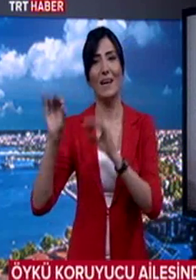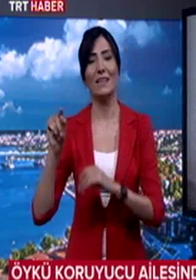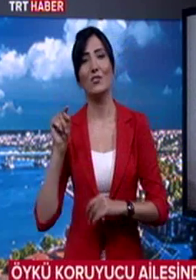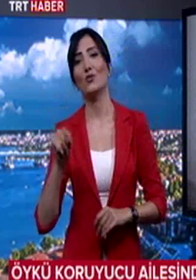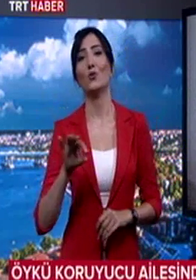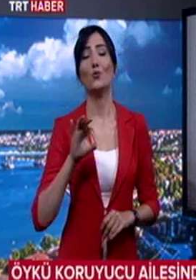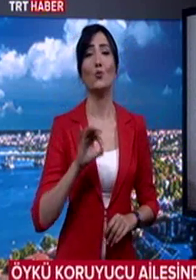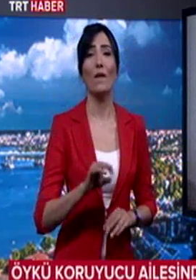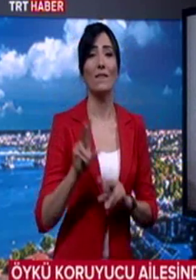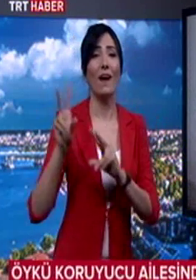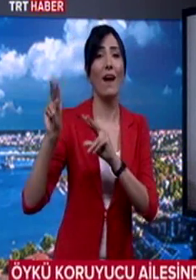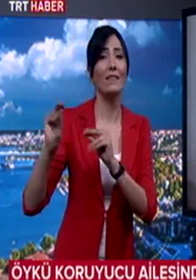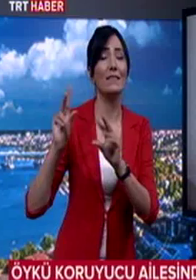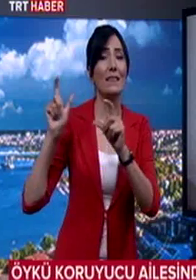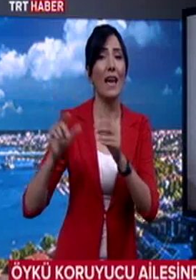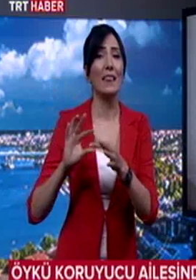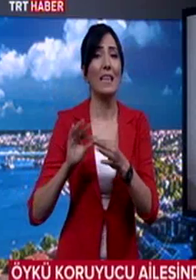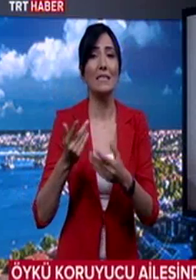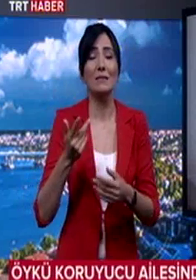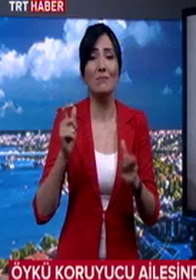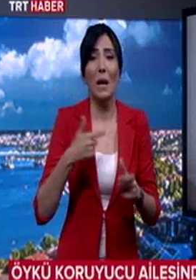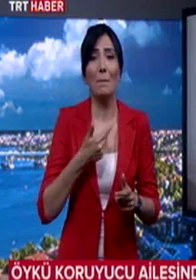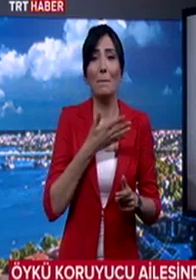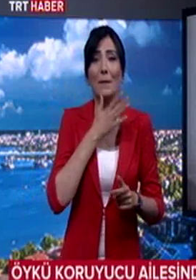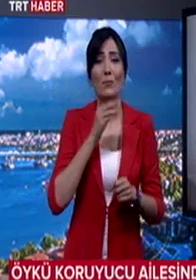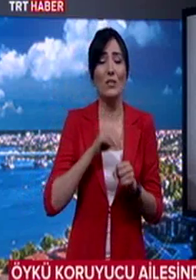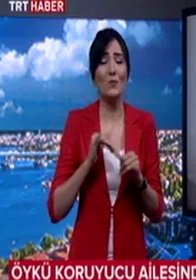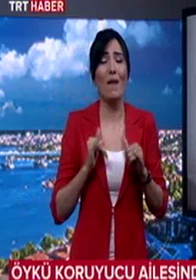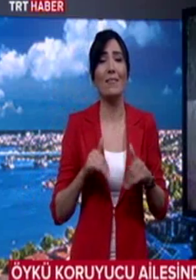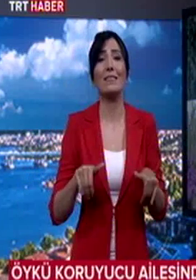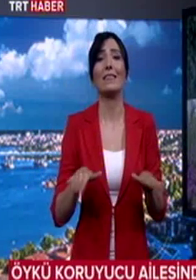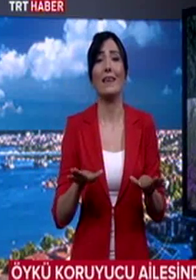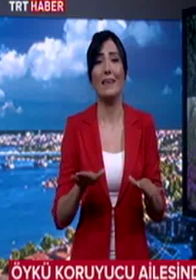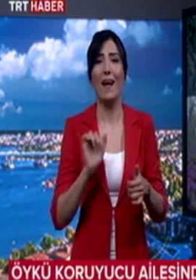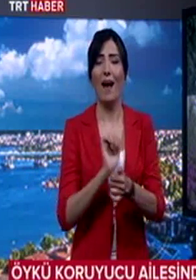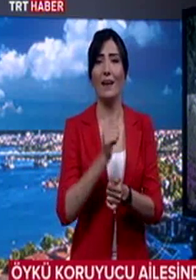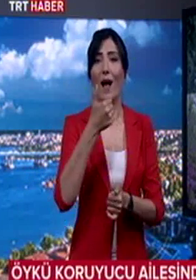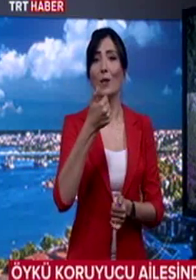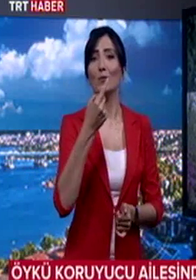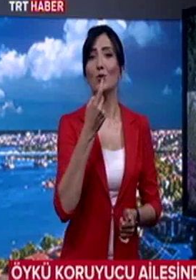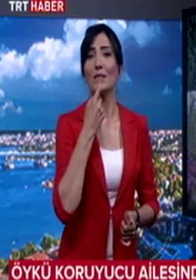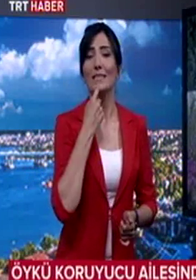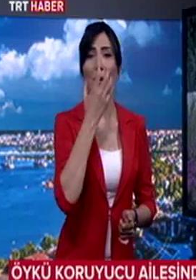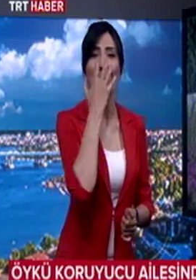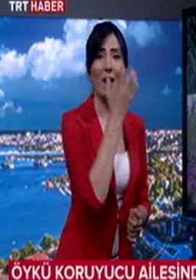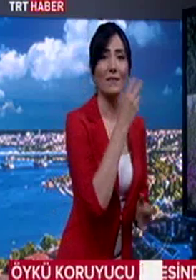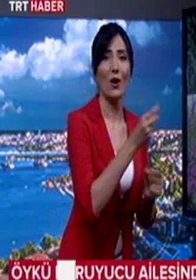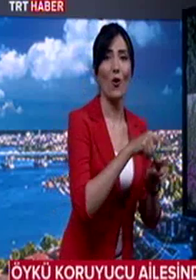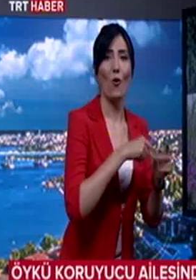Şu anda kaldığı yer nasıl bir yer bilmiyorum. İçim rahat değil. Aile 6,5 yıldır baktıkları öykü ellerinden